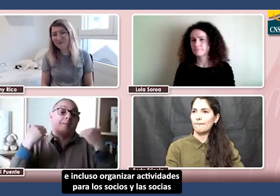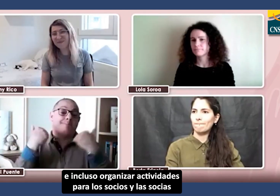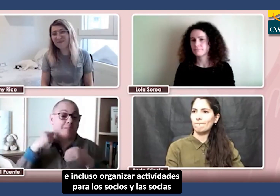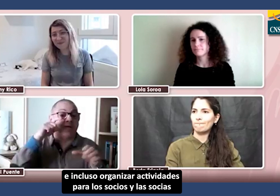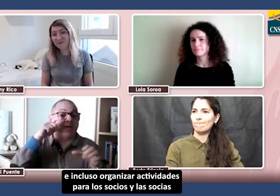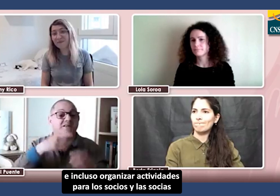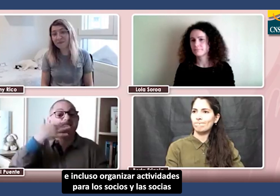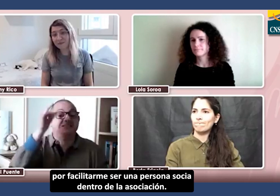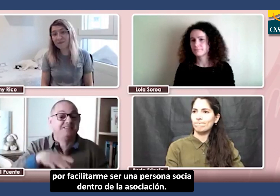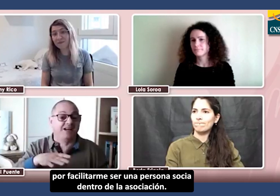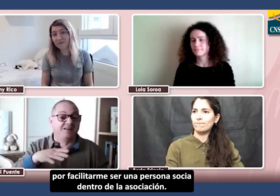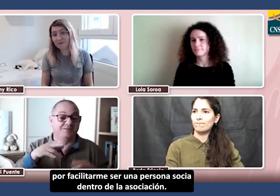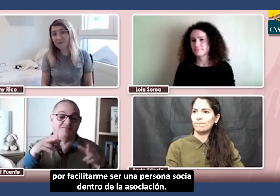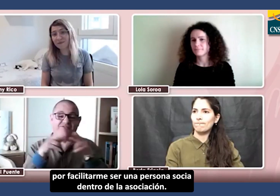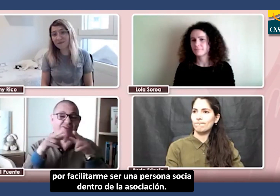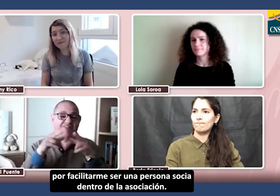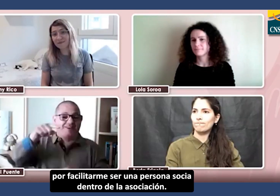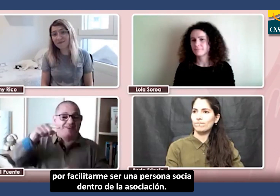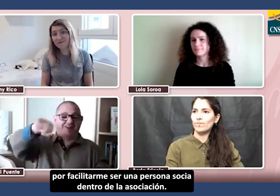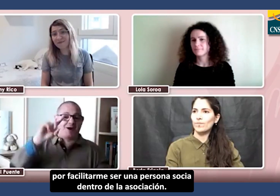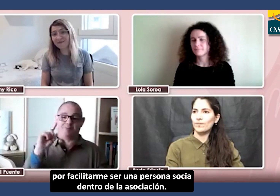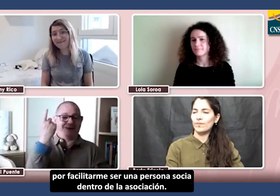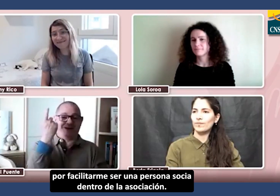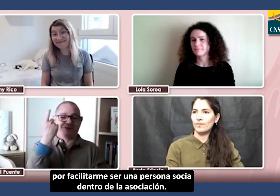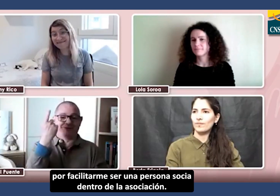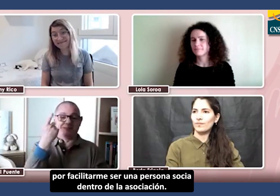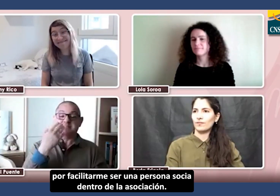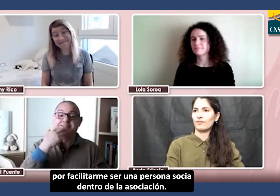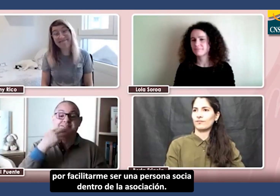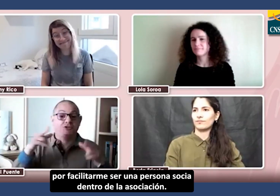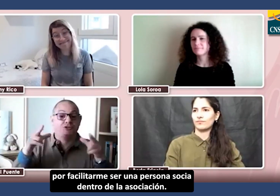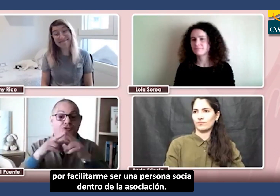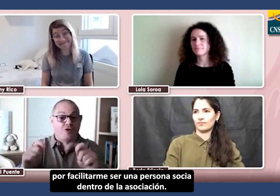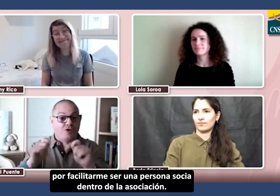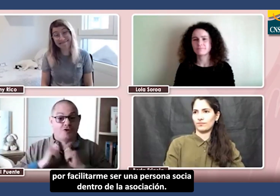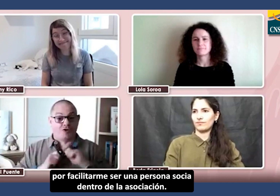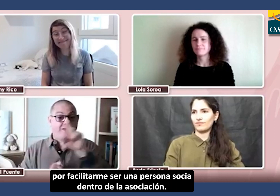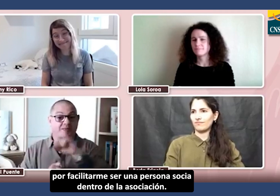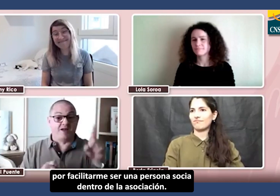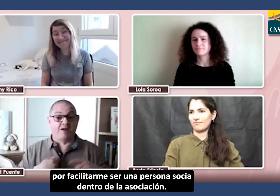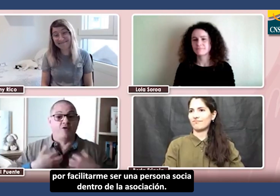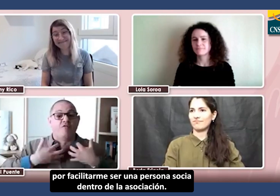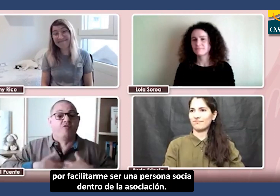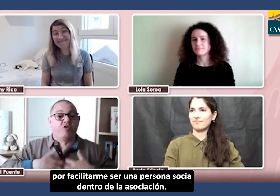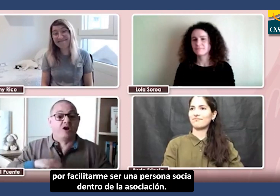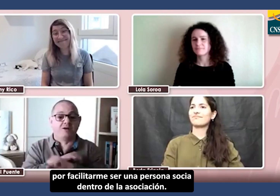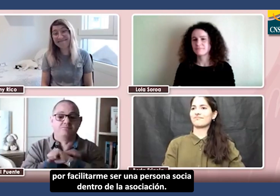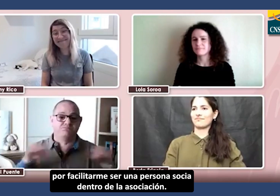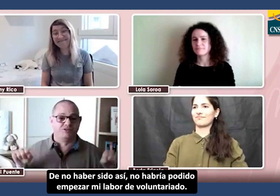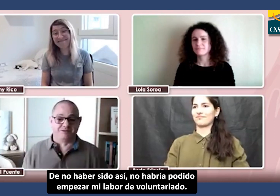para los socios y las socias. Por facilitarme ser una persona socia dentro de la